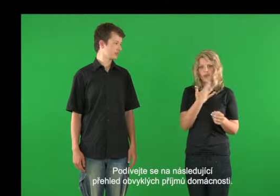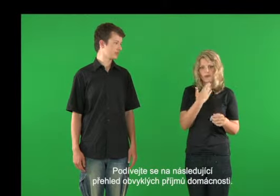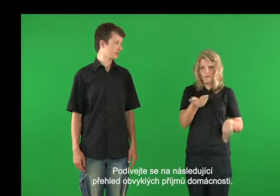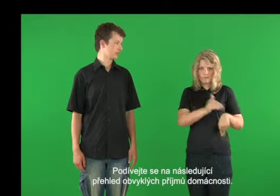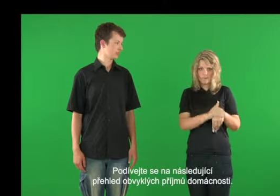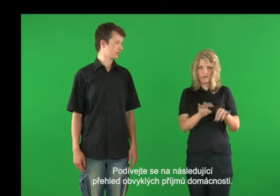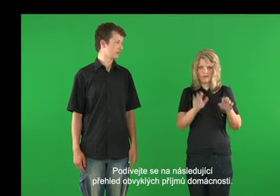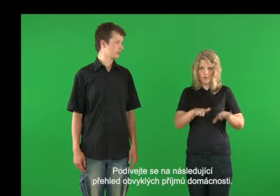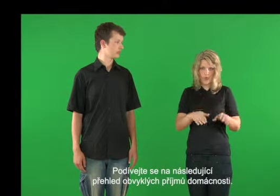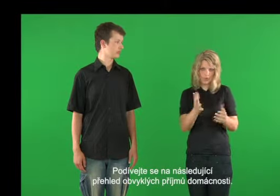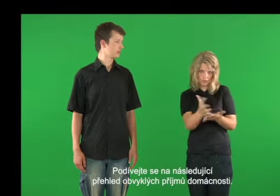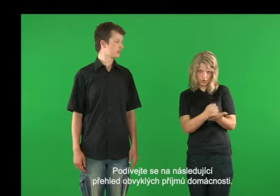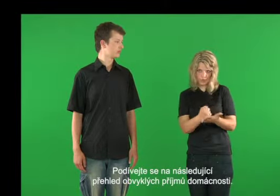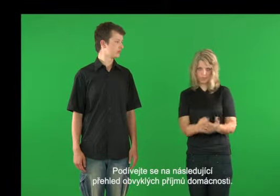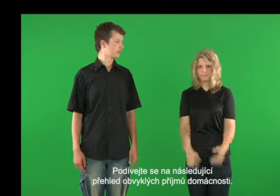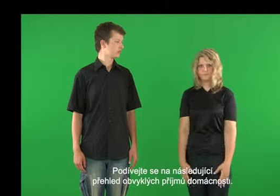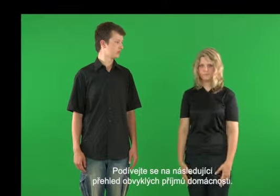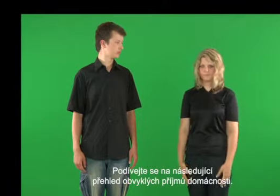následující přehled obvyklých příjmů domácnosti.